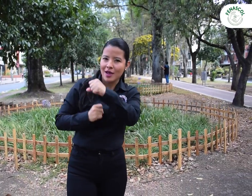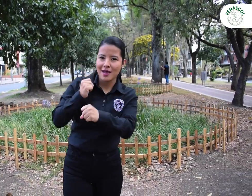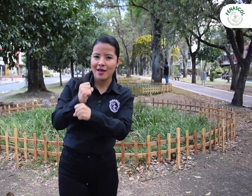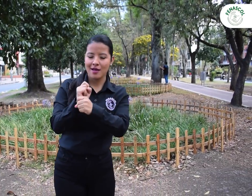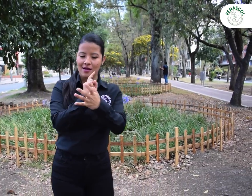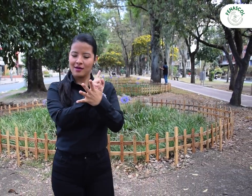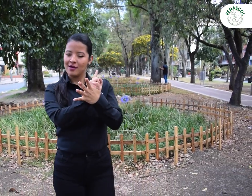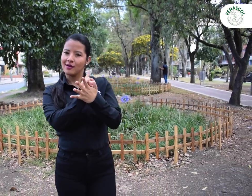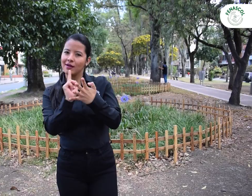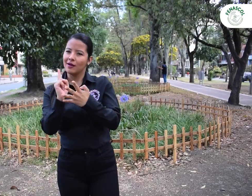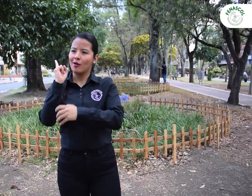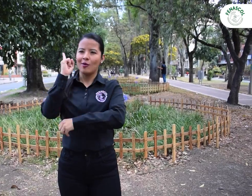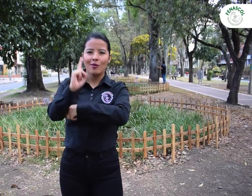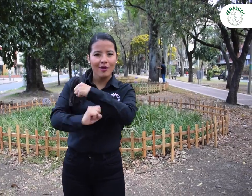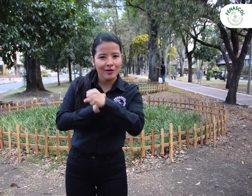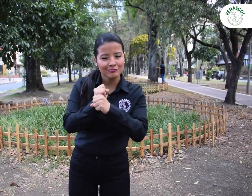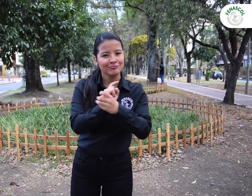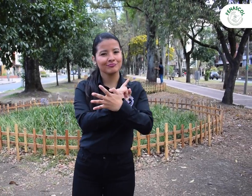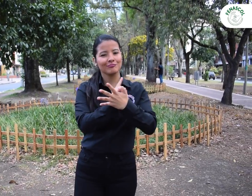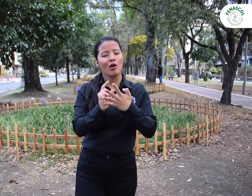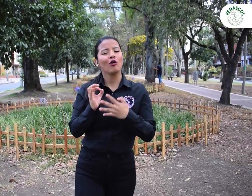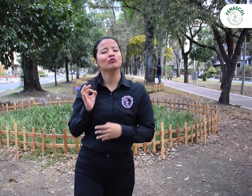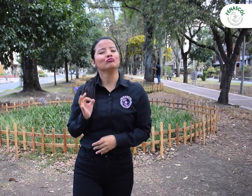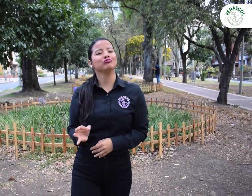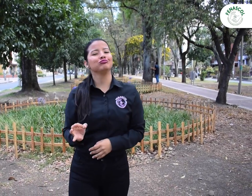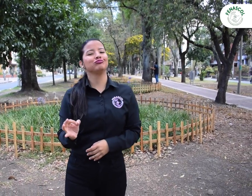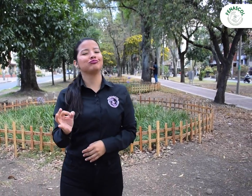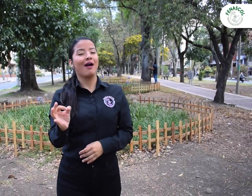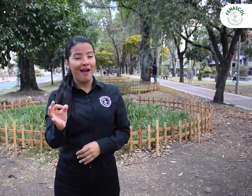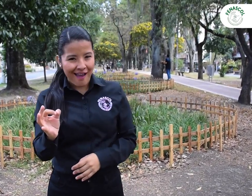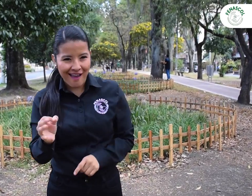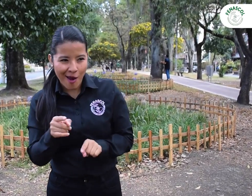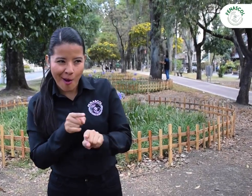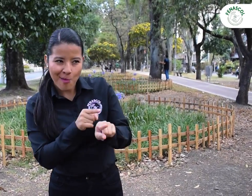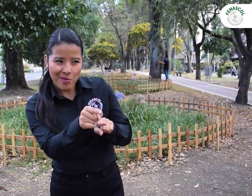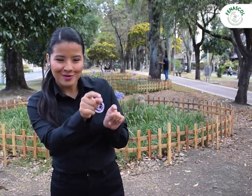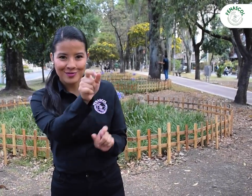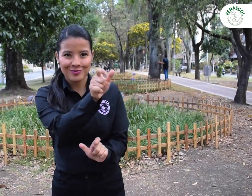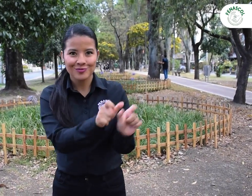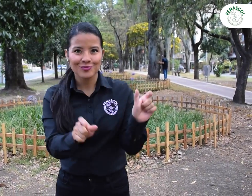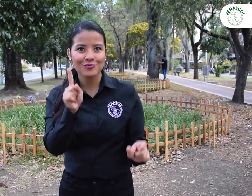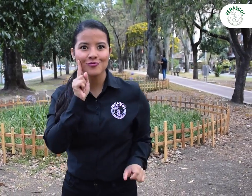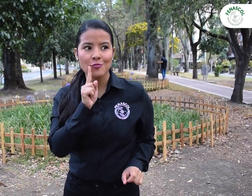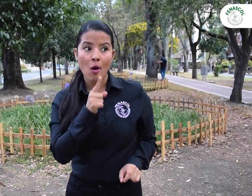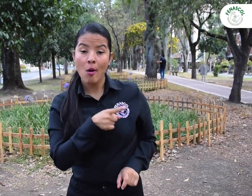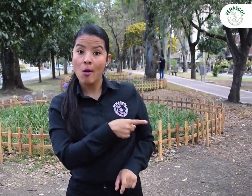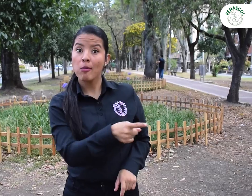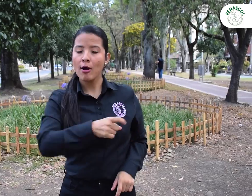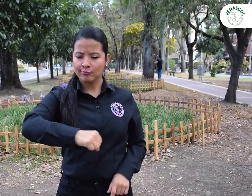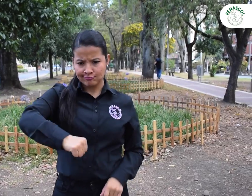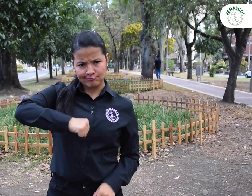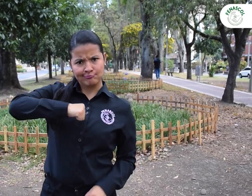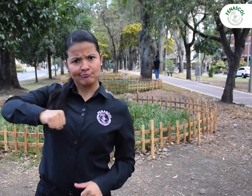conmemoración anual en donde las personas sordas buscan que se reconozcan ante entidades,